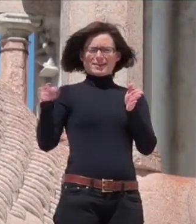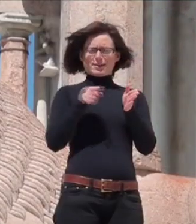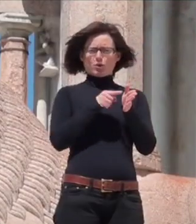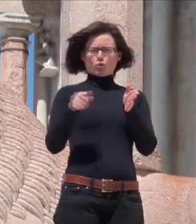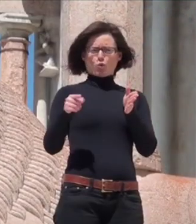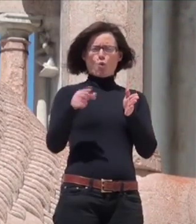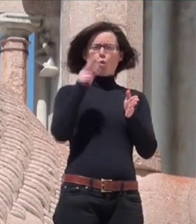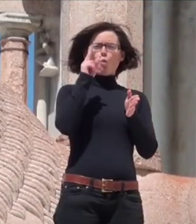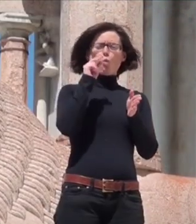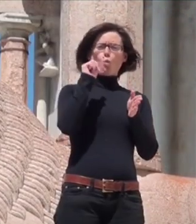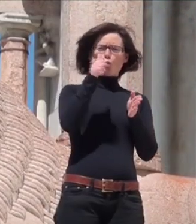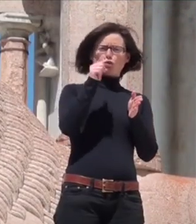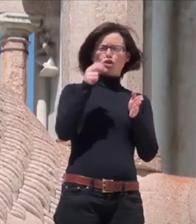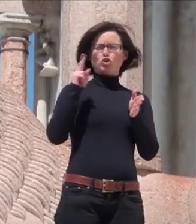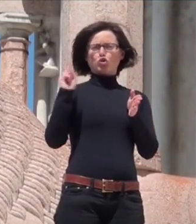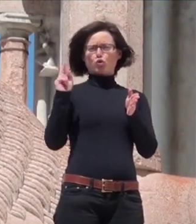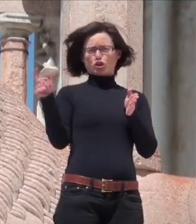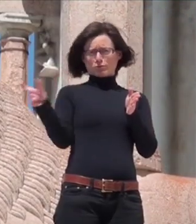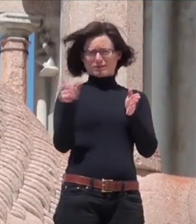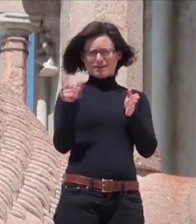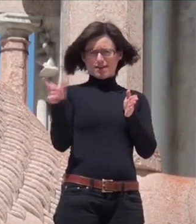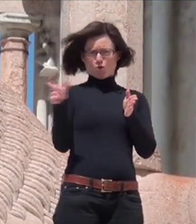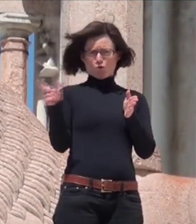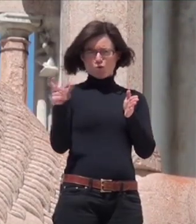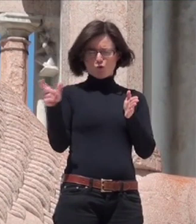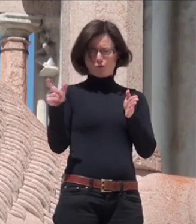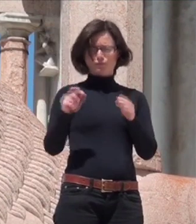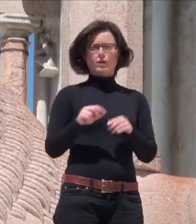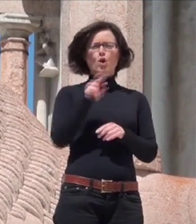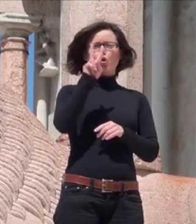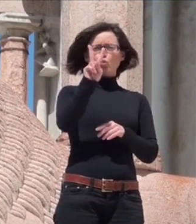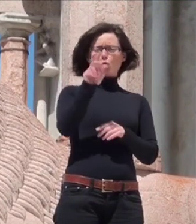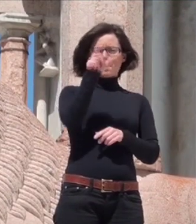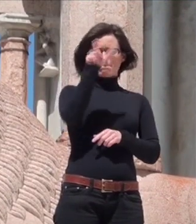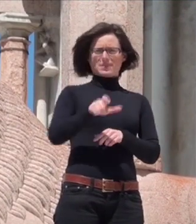Nel 1017 vi furono trasferiti i corpi dei santi Marcellino e Ciriaco.